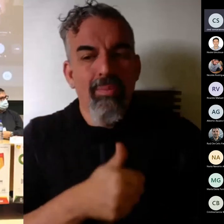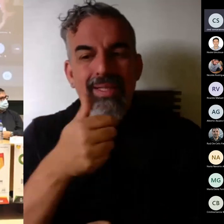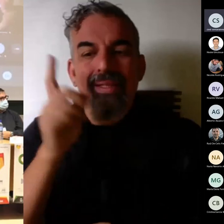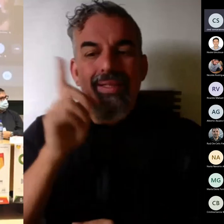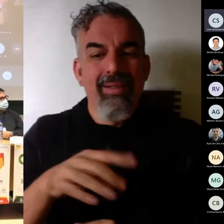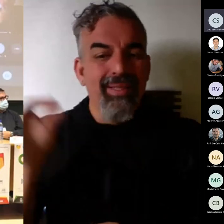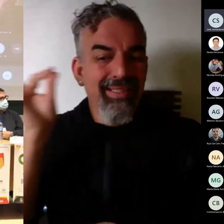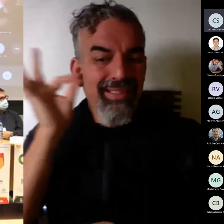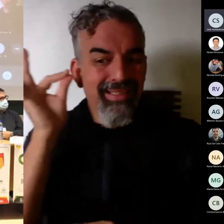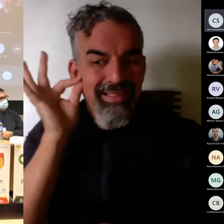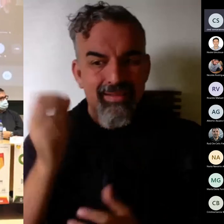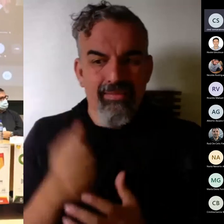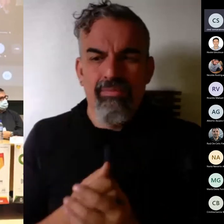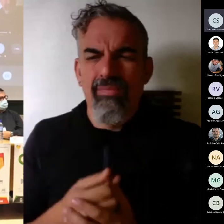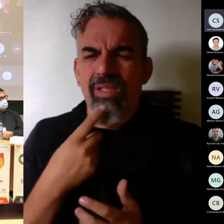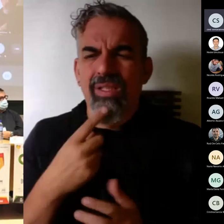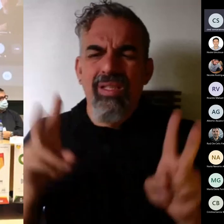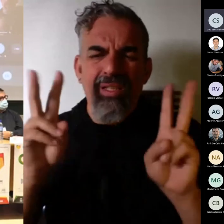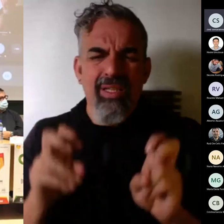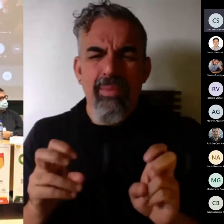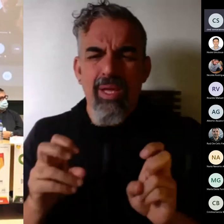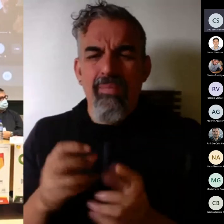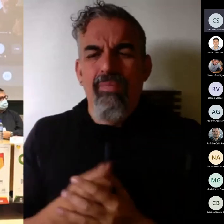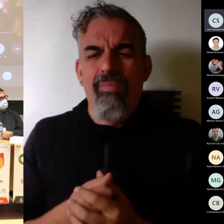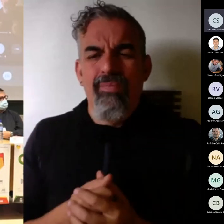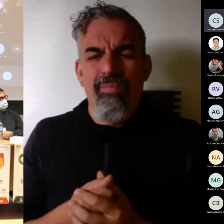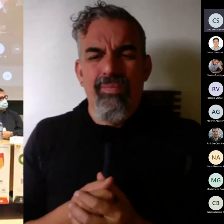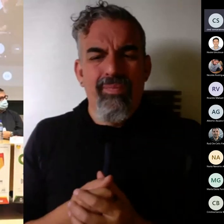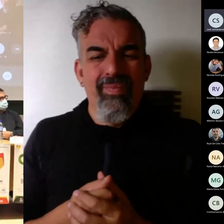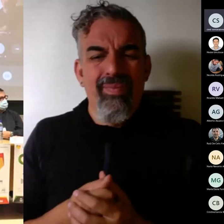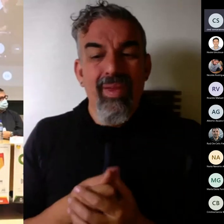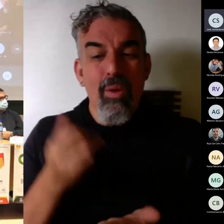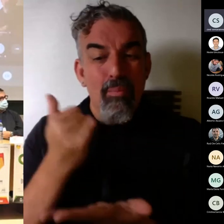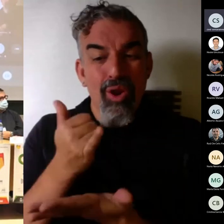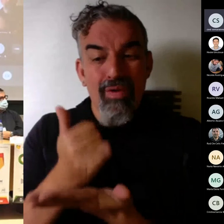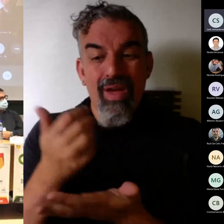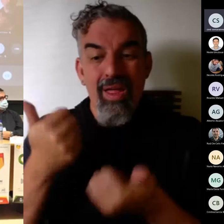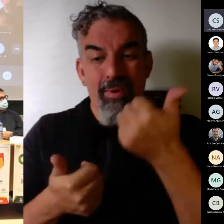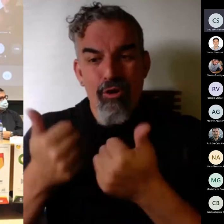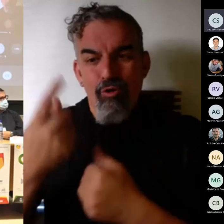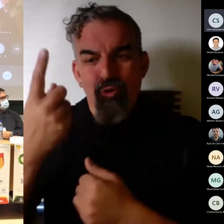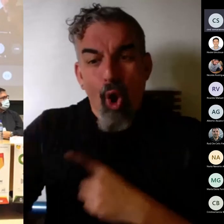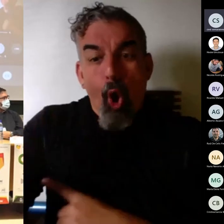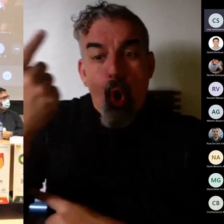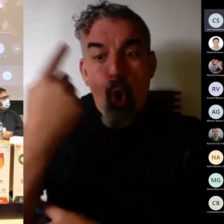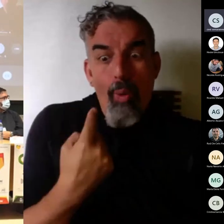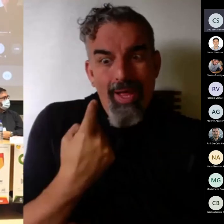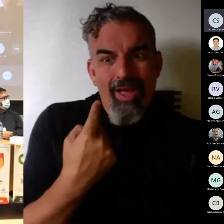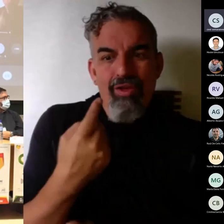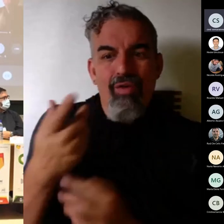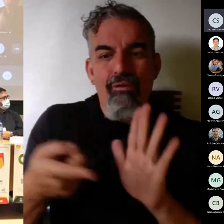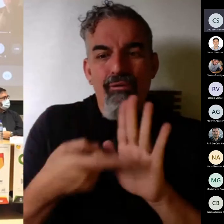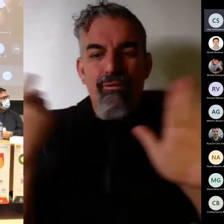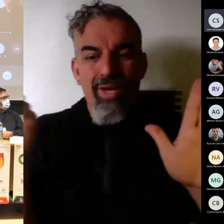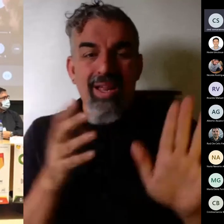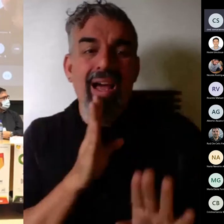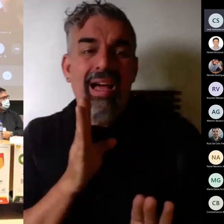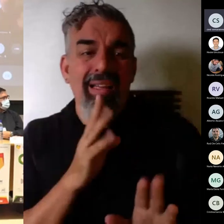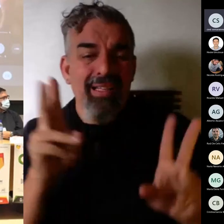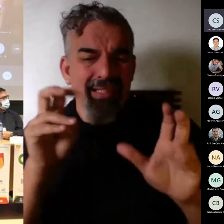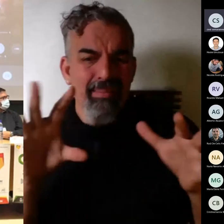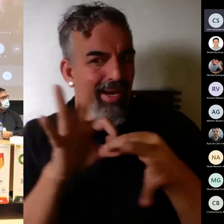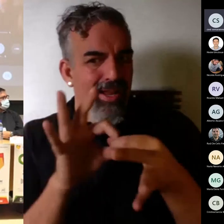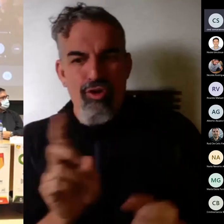mantendría su opinión sobre eliminar la obligatoriedad de realizar una prueba de evaluación muchas gracias creo que no es exactamente esto que lo que hablabais antes era